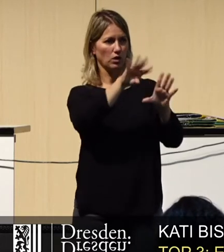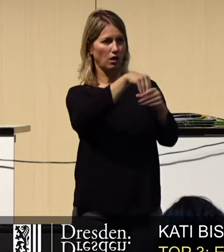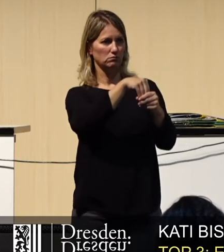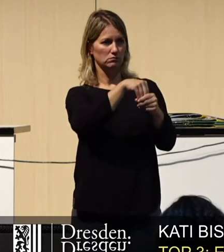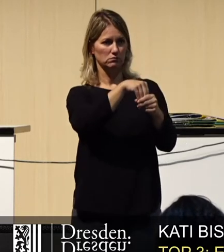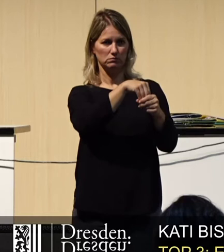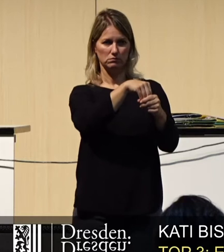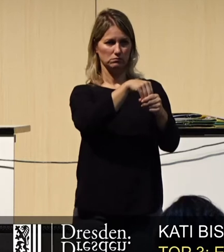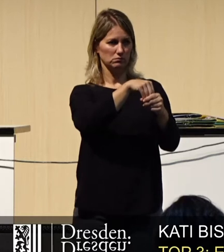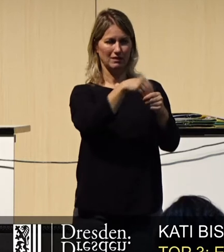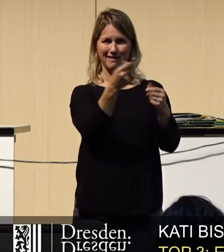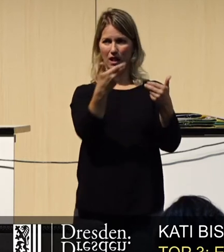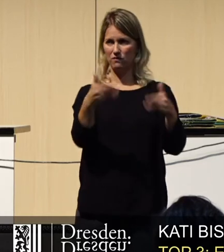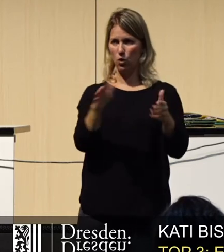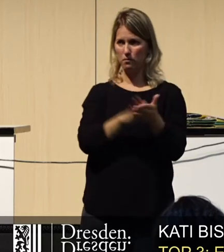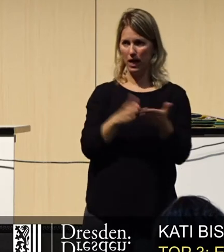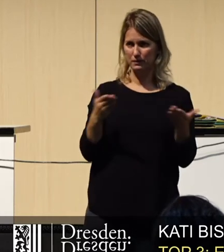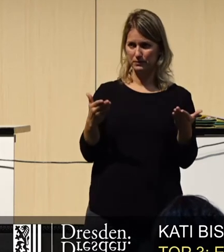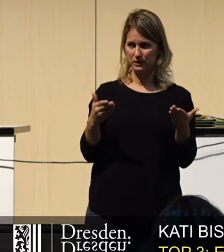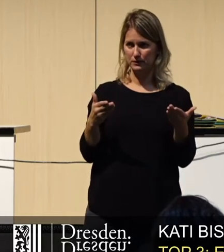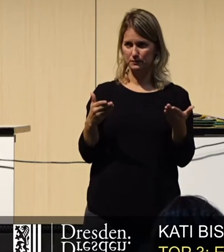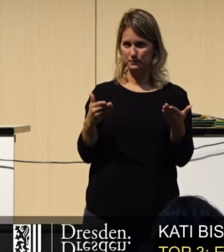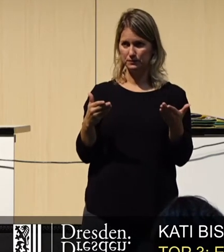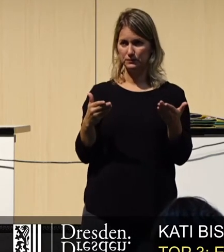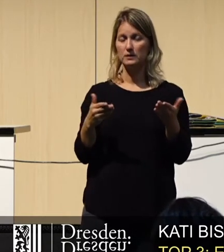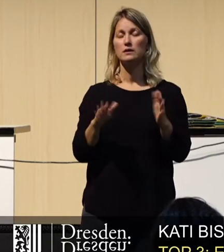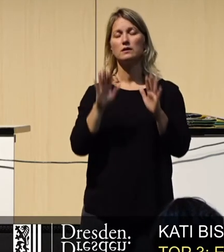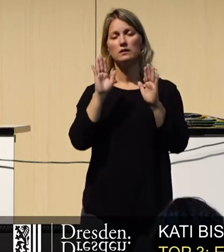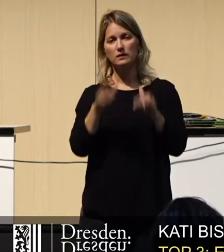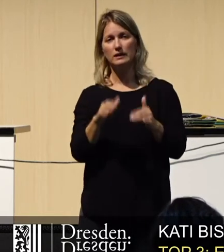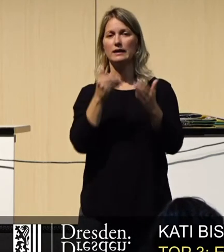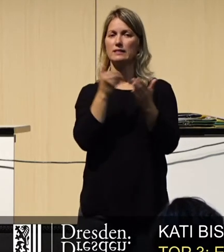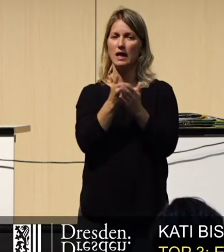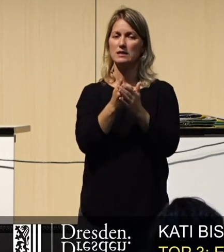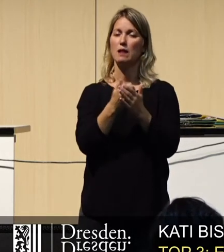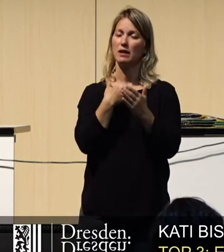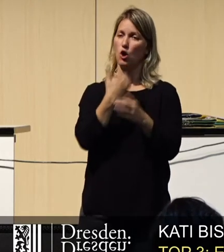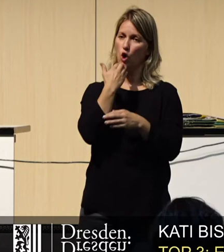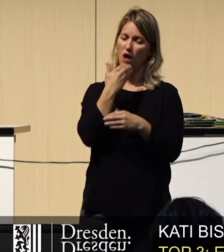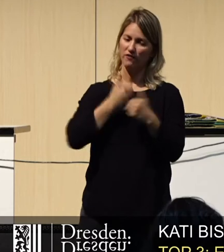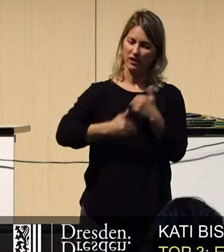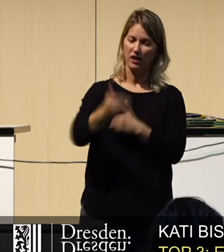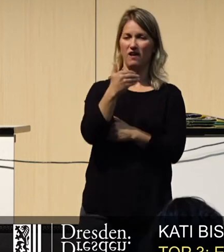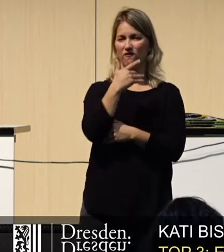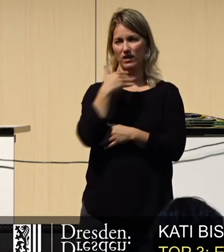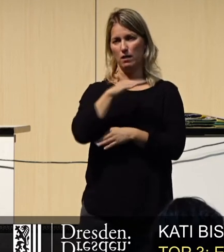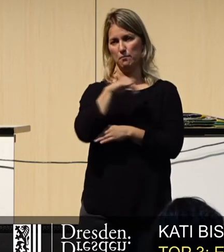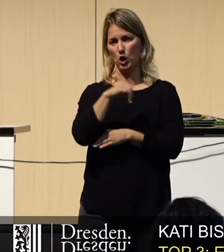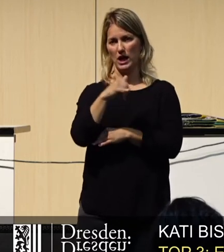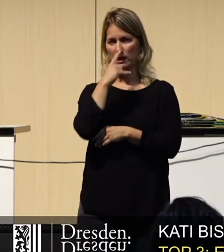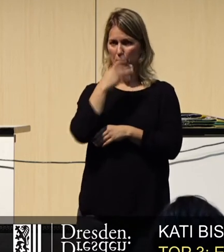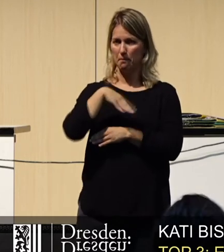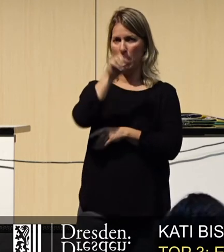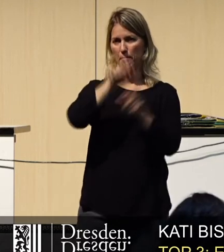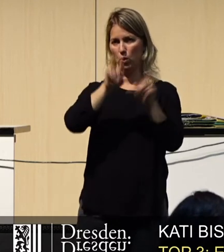Aus diesem Grund werbe ich, lassen Sie uns möglichst viele Projekte mit möglichst viel Bürgerbeteiligung voranbringen.